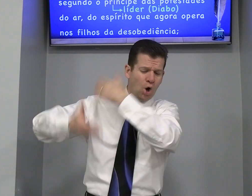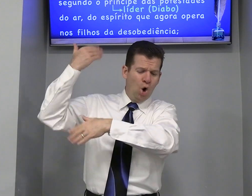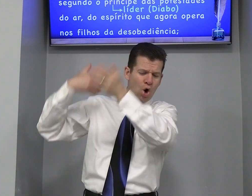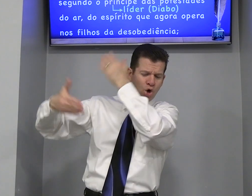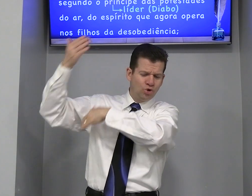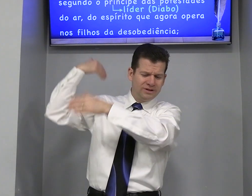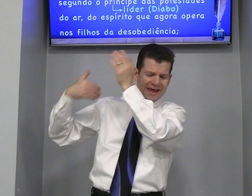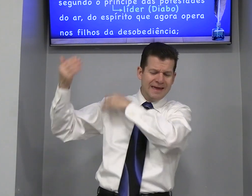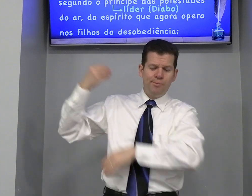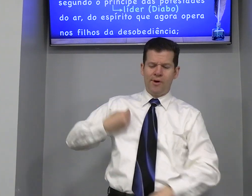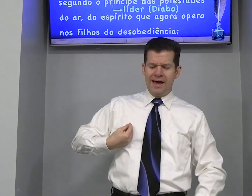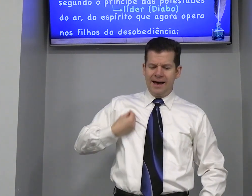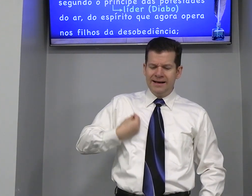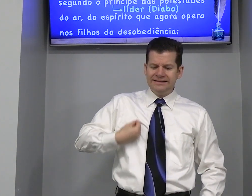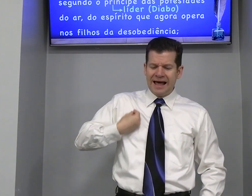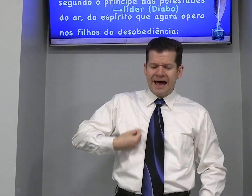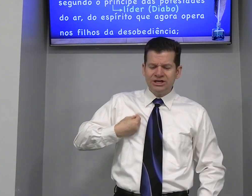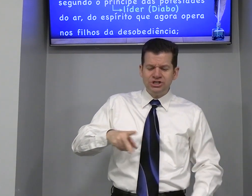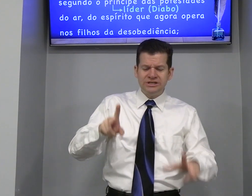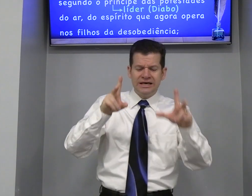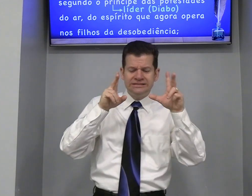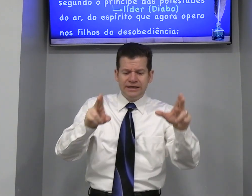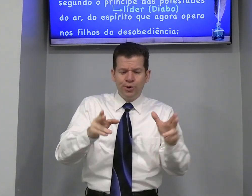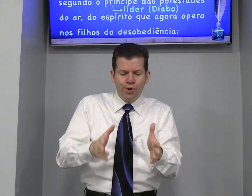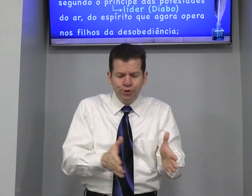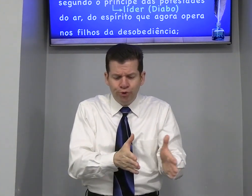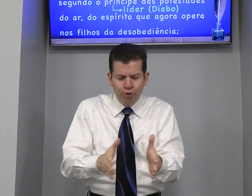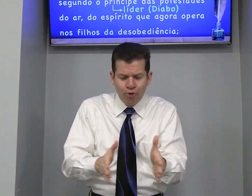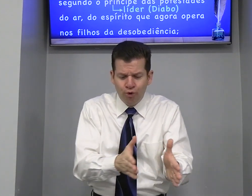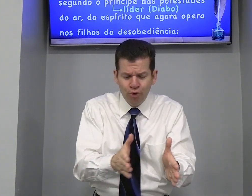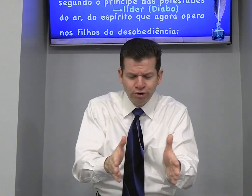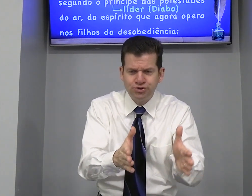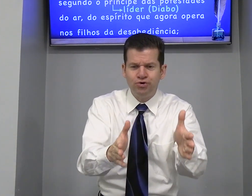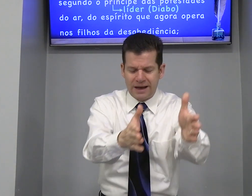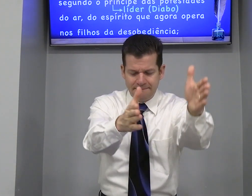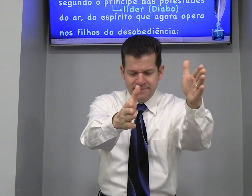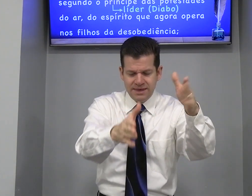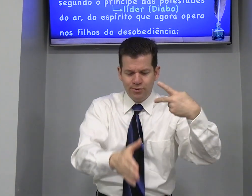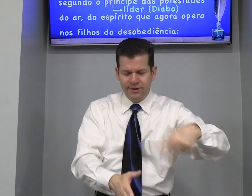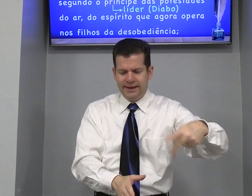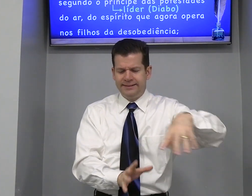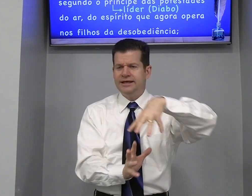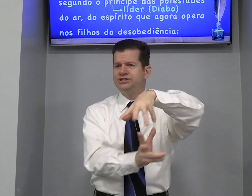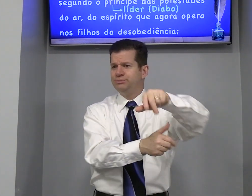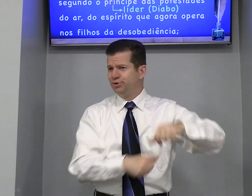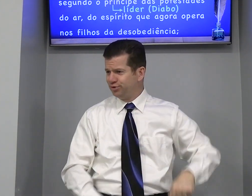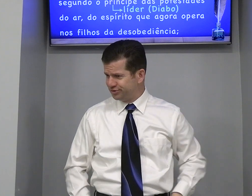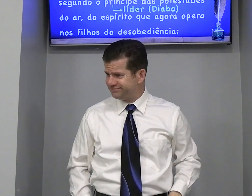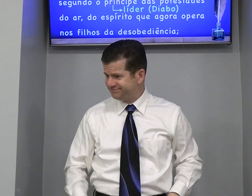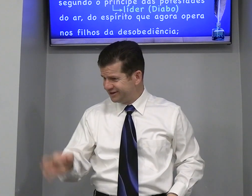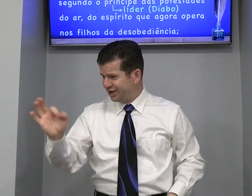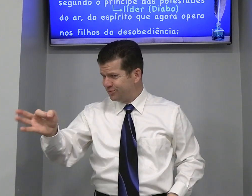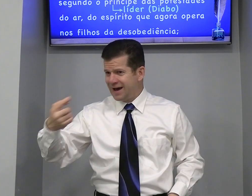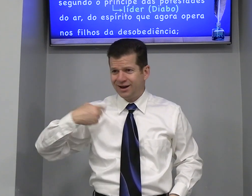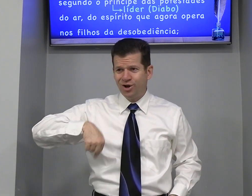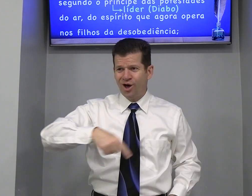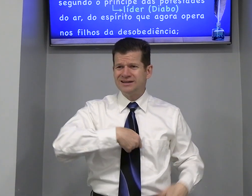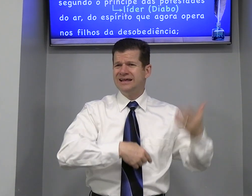Outro Tempo Andaste Segundo O curso Caminho Deste Mundo Não era Nós